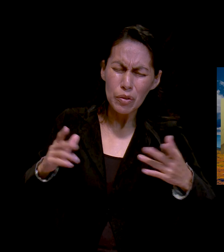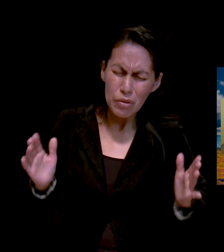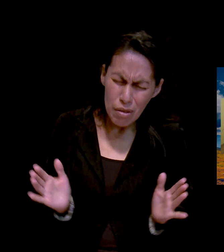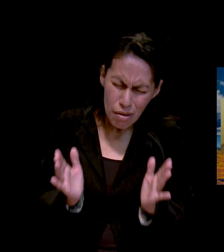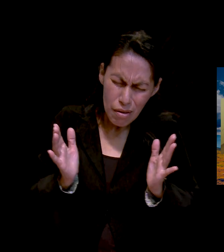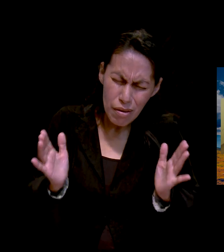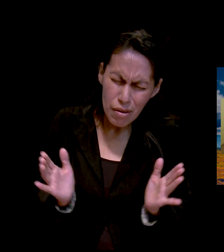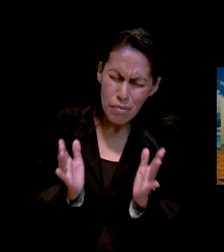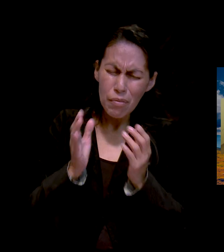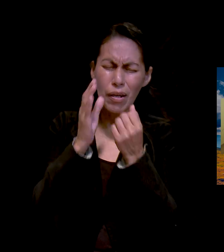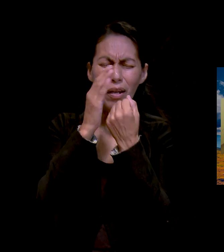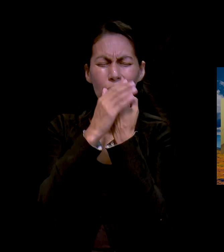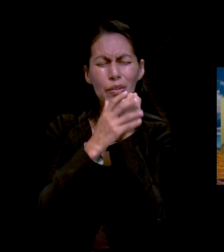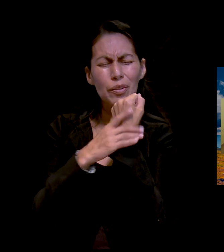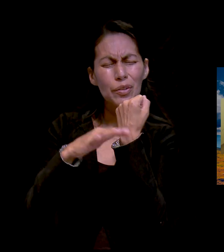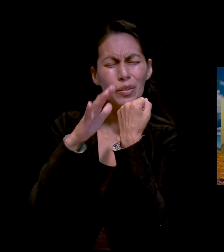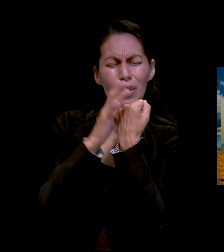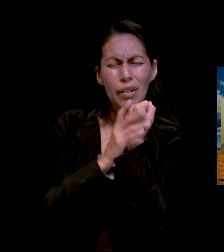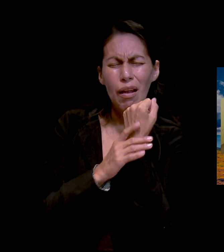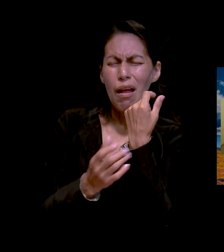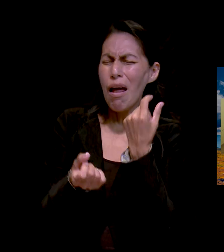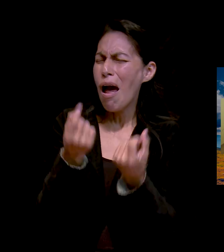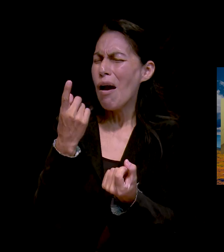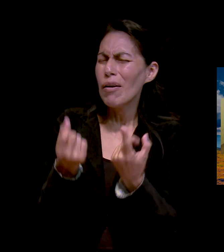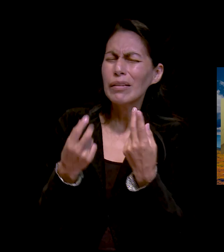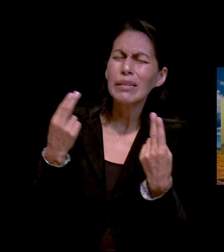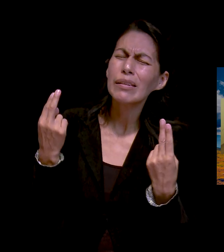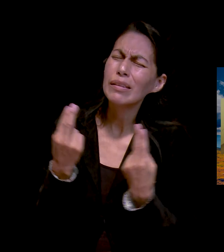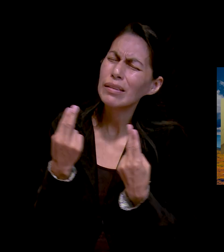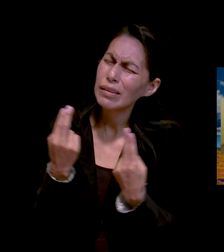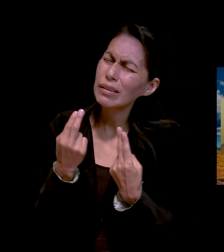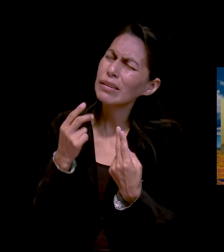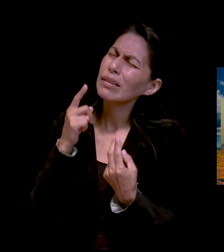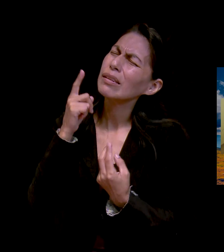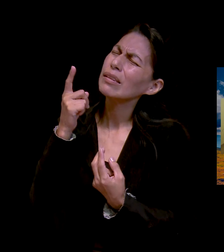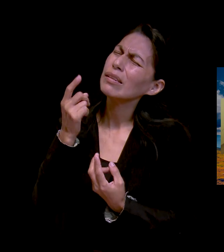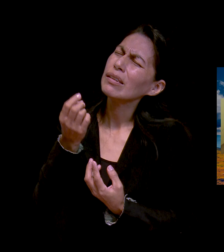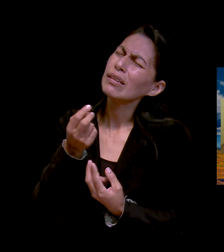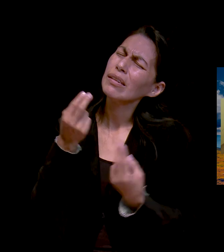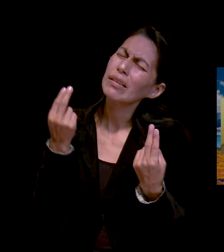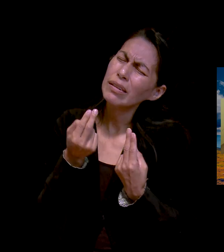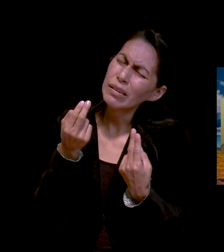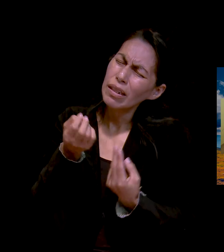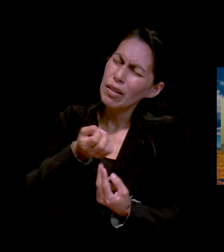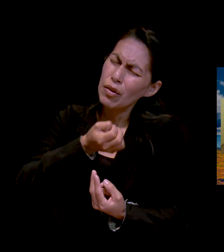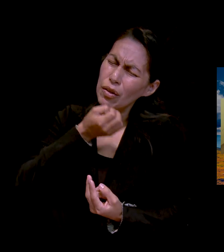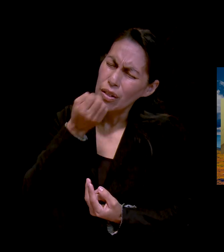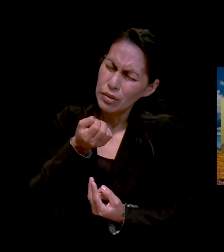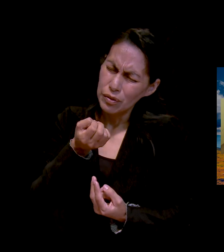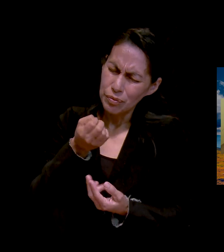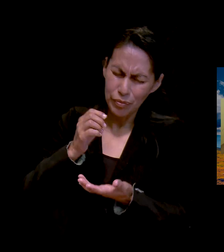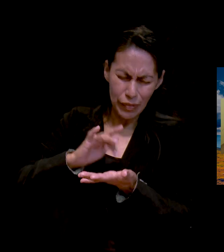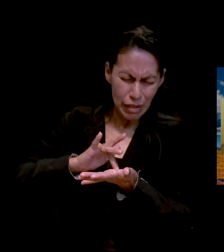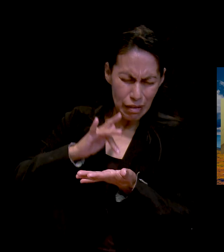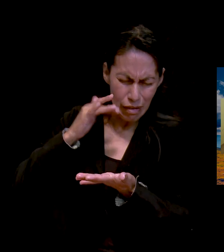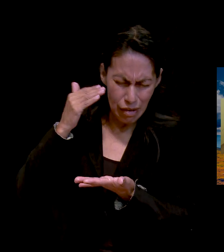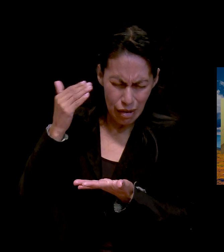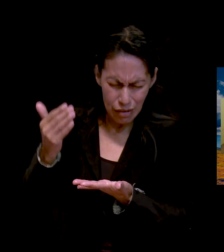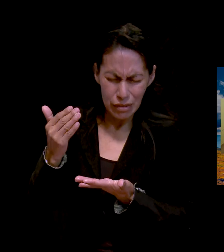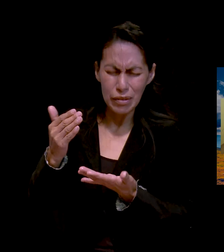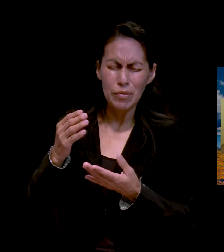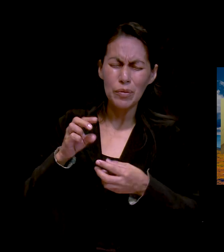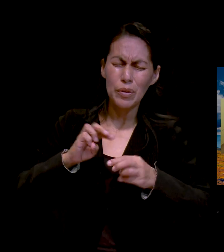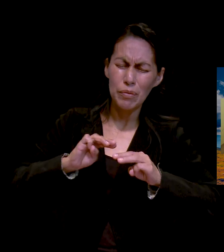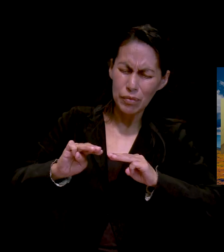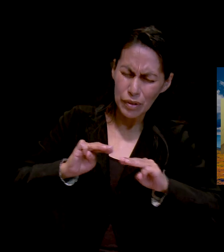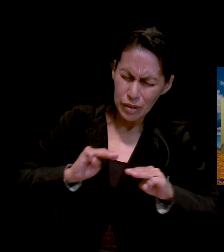necesitado de ti en oración. Señor, gracias por darnos este ministerio, que es un privilegio. Gracias